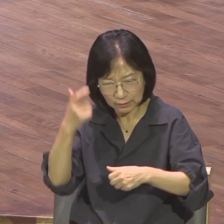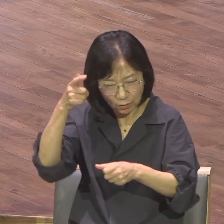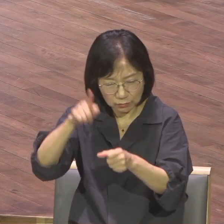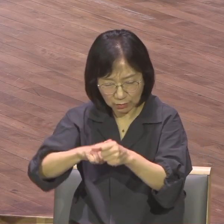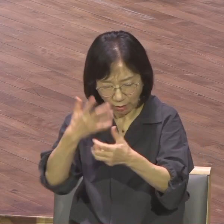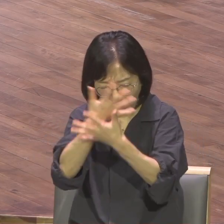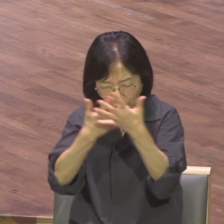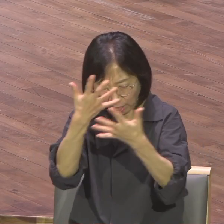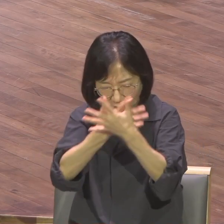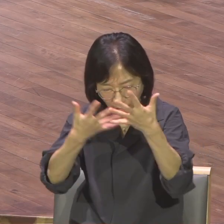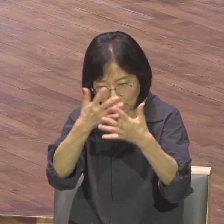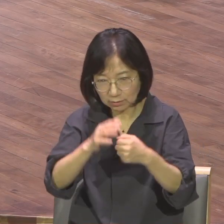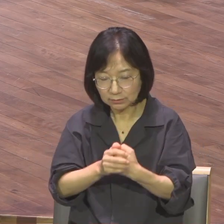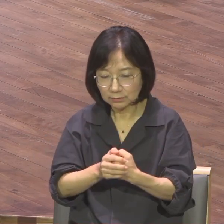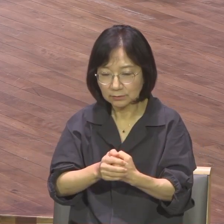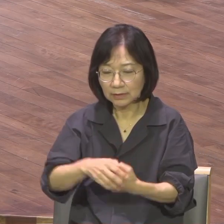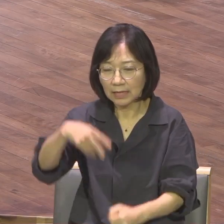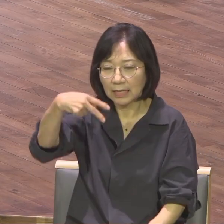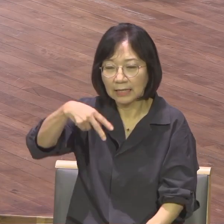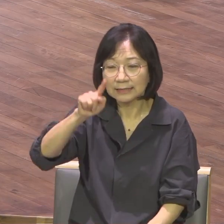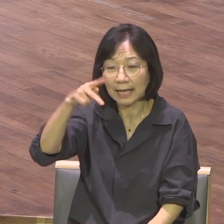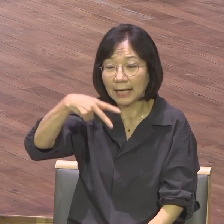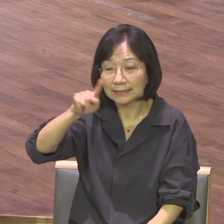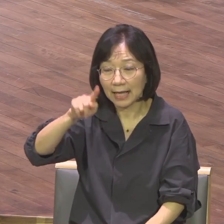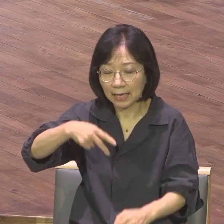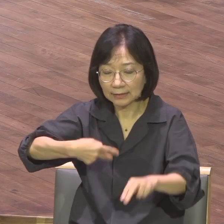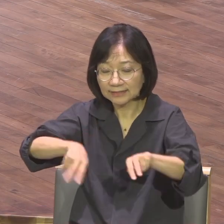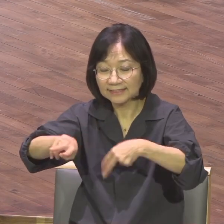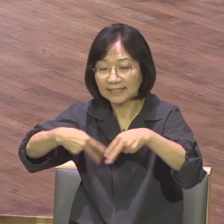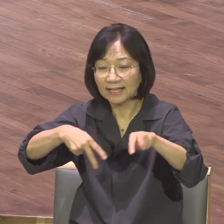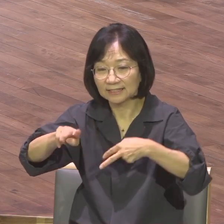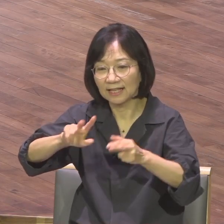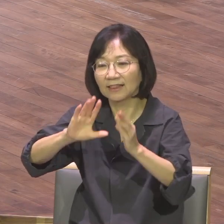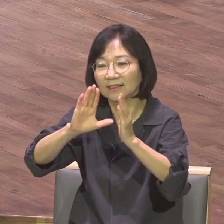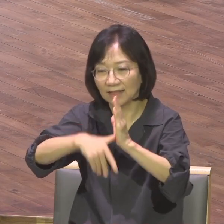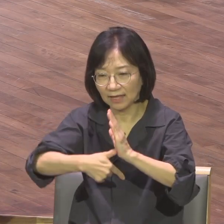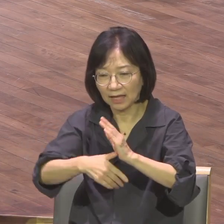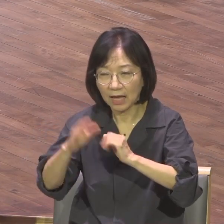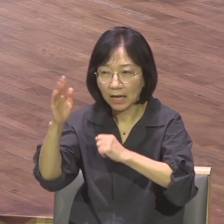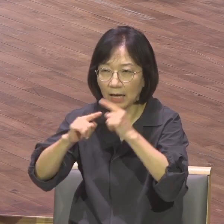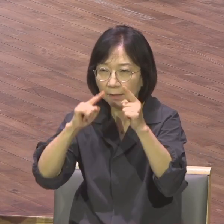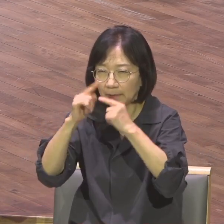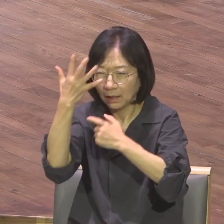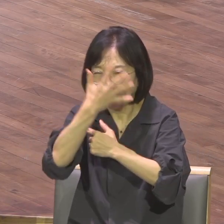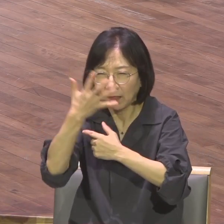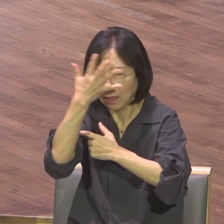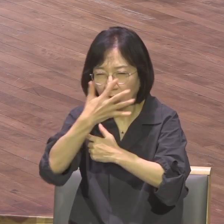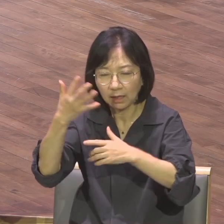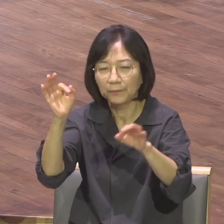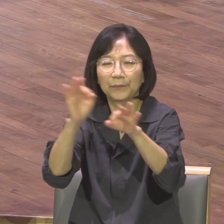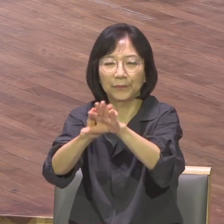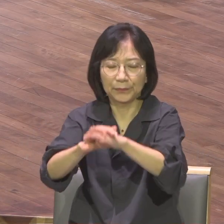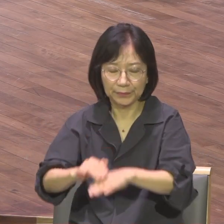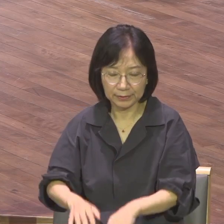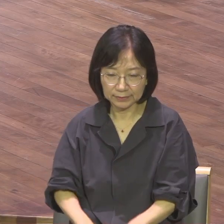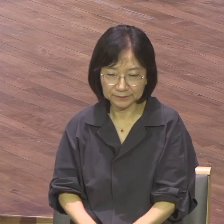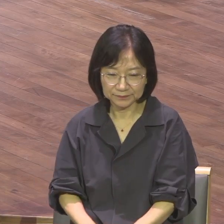말씀이 끊어지는 사사시대에 빠져들게 됩니다 사사기 2장 10절에 보니까 그 세대의 사람들도 다 그